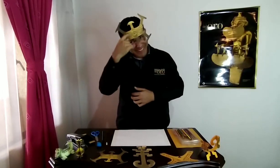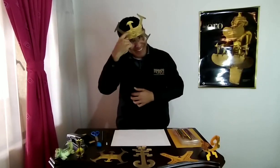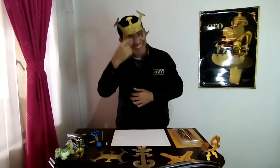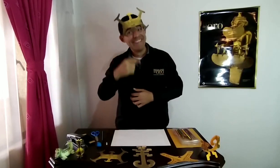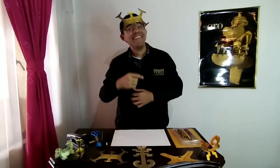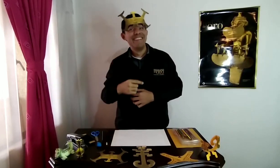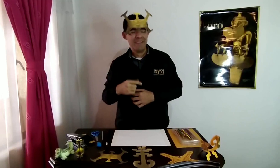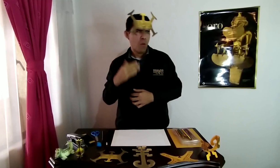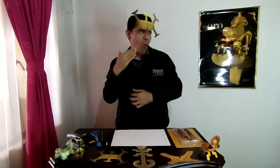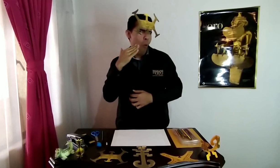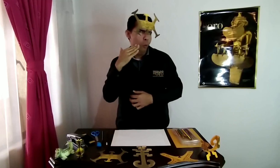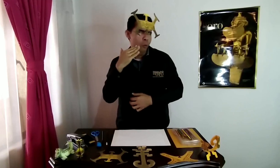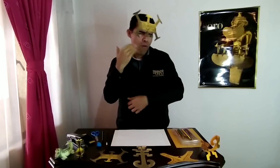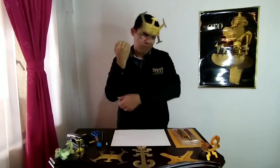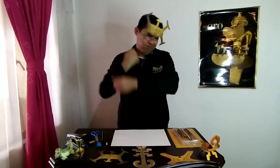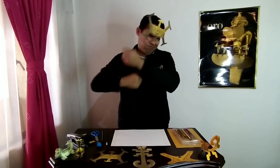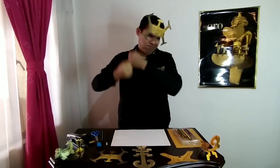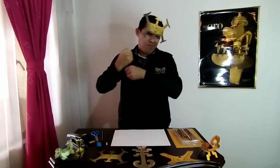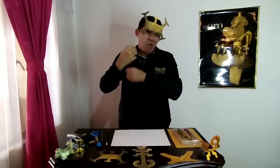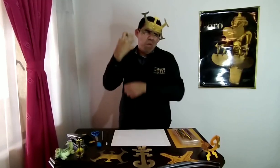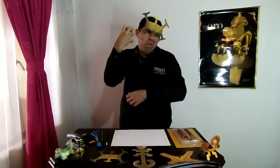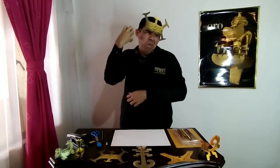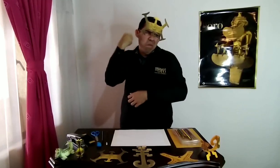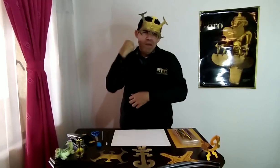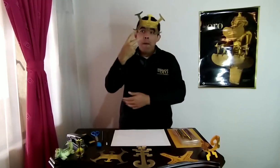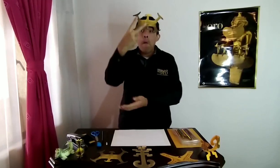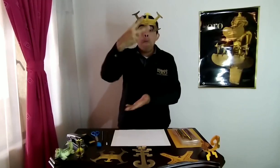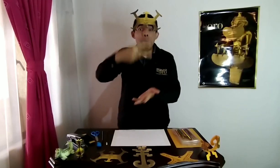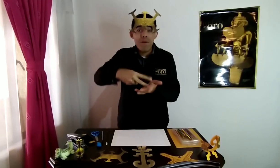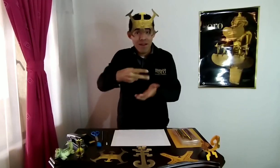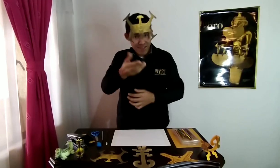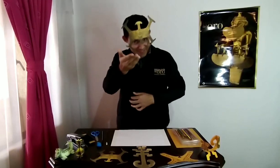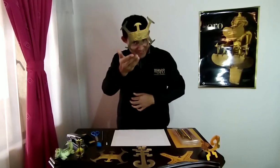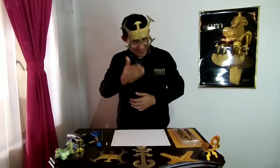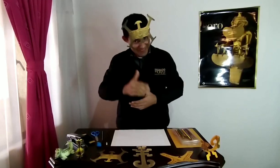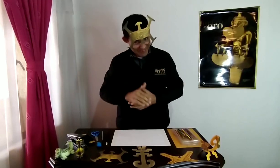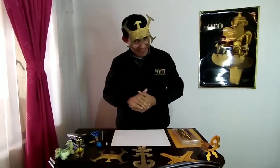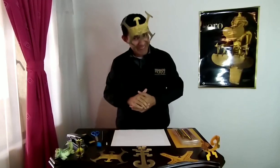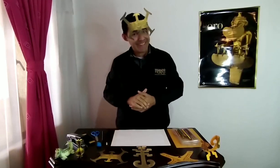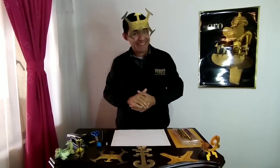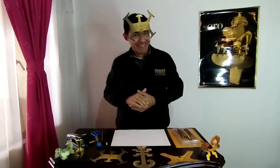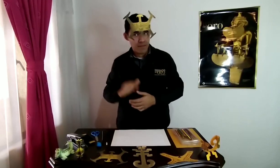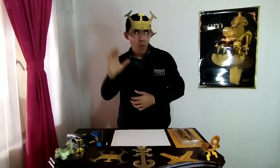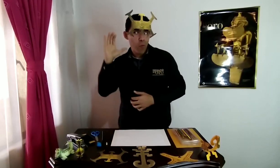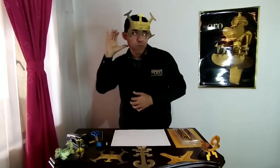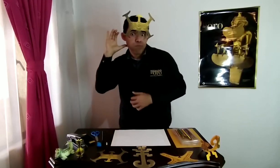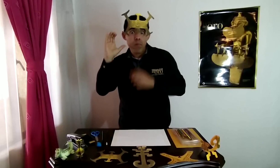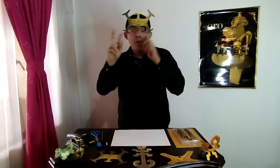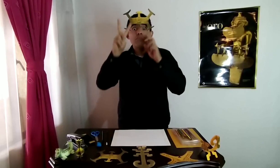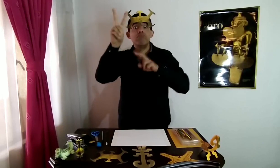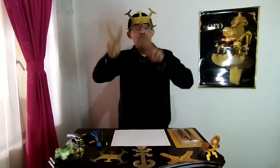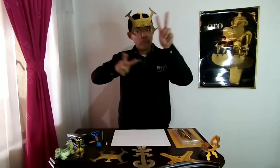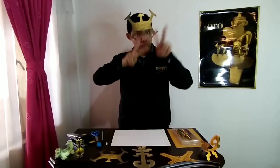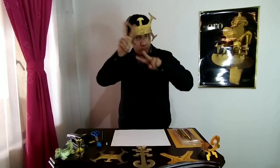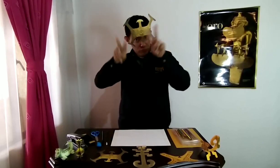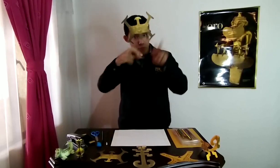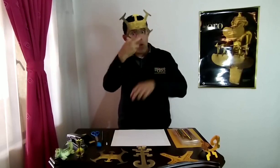Al sur de Colombia, en San Agustín, un cacique, un líder, usó este adorno de oro en su